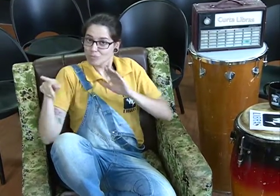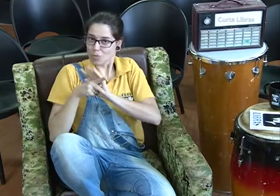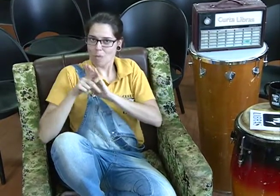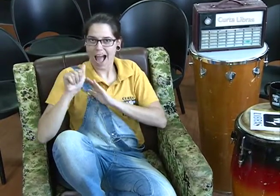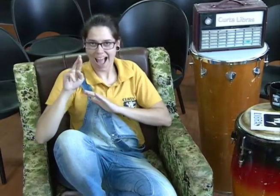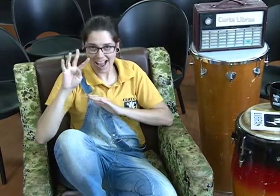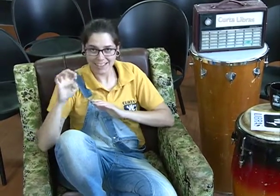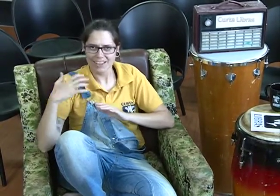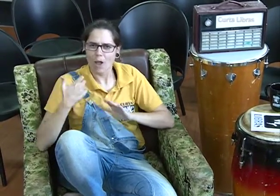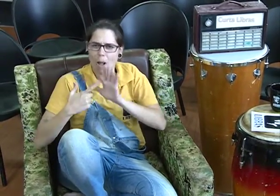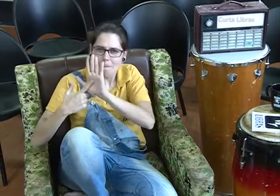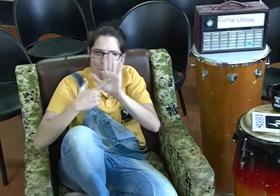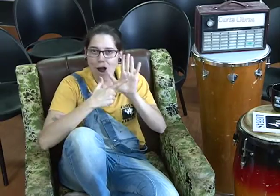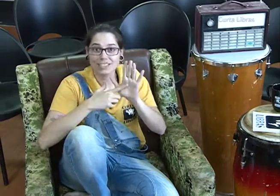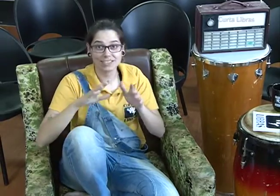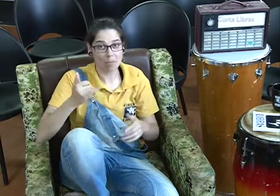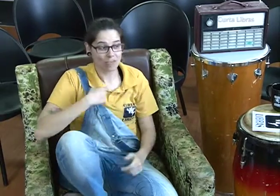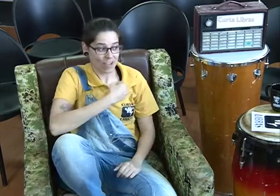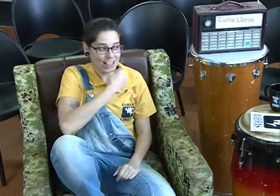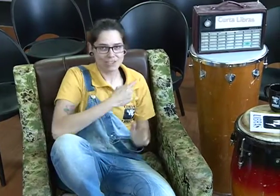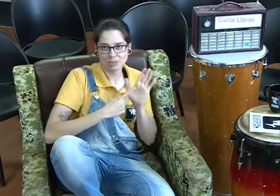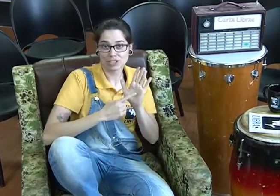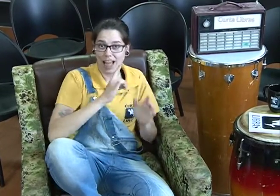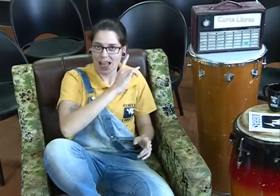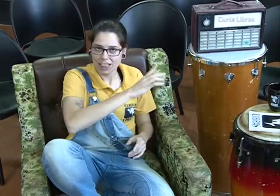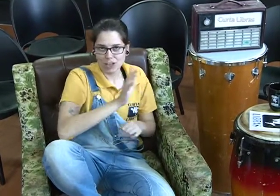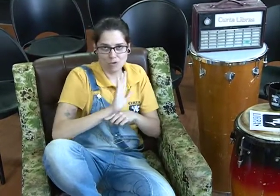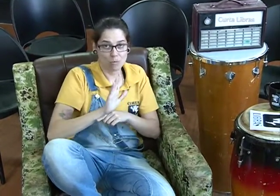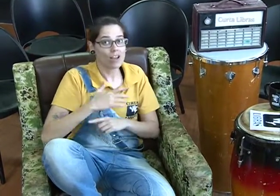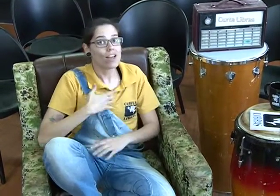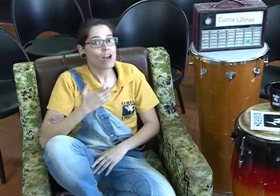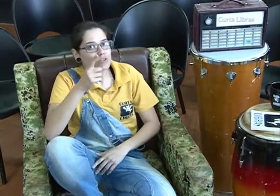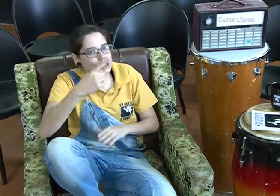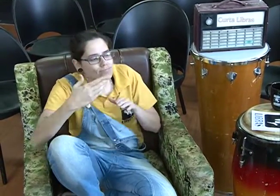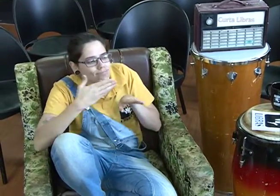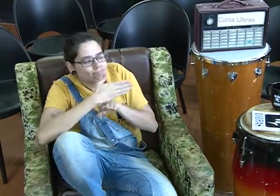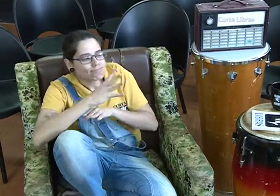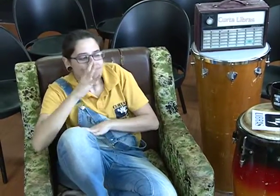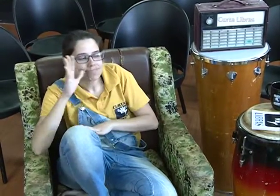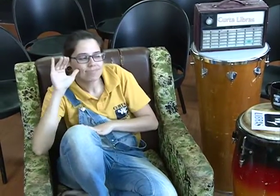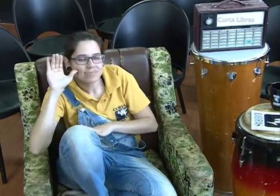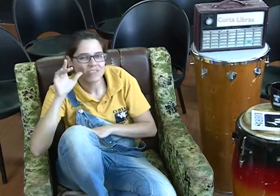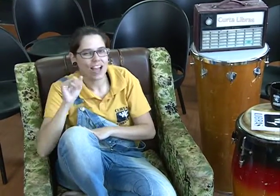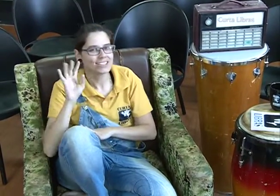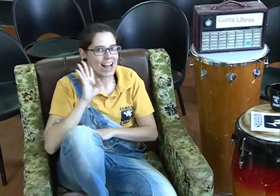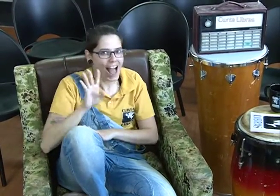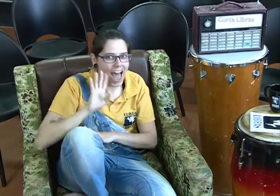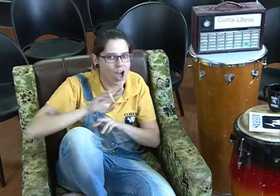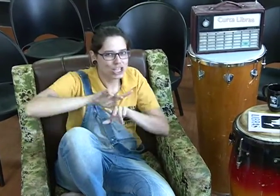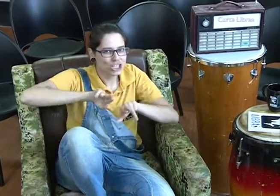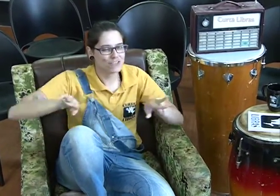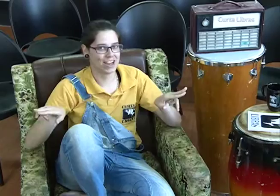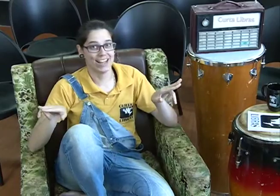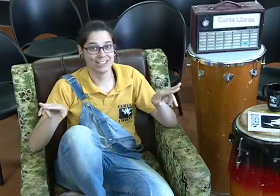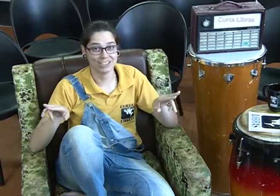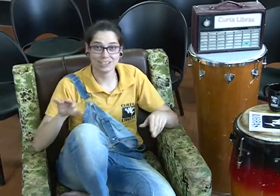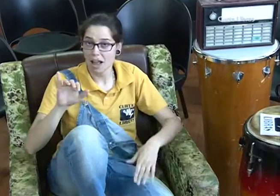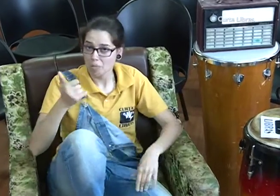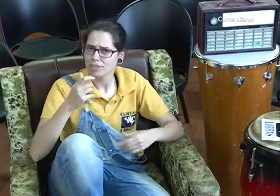Vou entrevistar alguma dessas pessoas. Eu quero que vocês assistam, porque vai ser muito legal, muito diferente. Aproveitem e curtam o